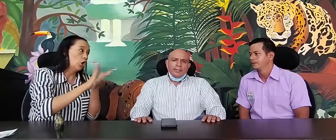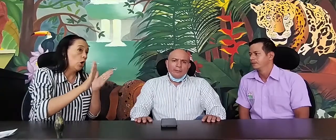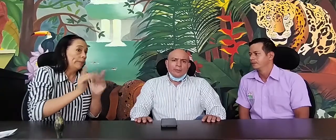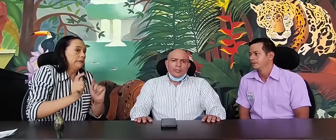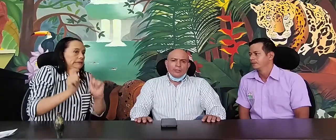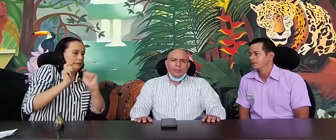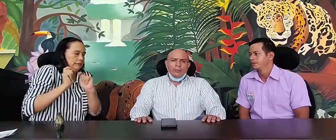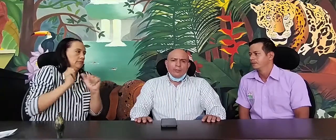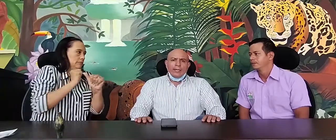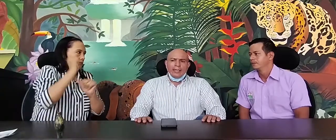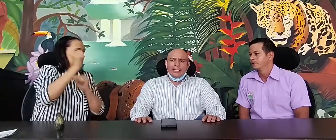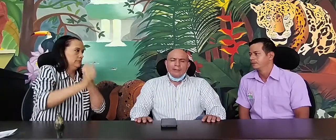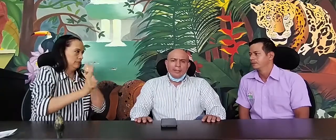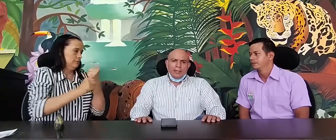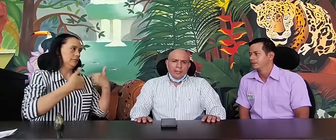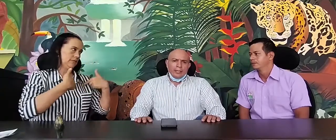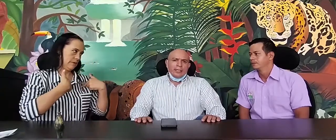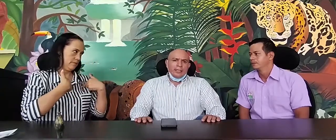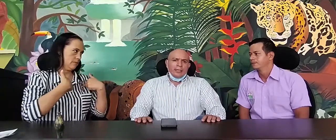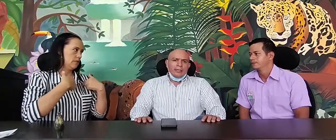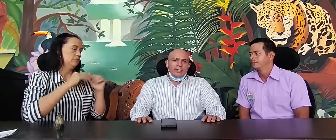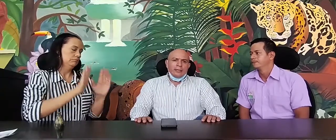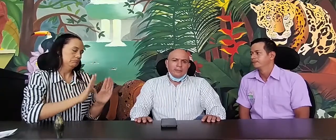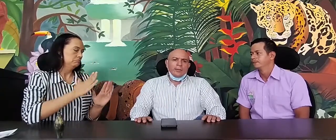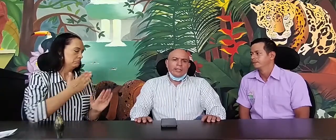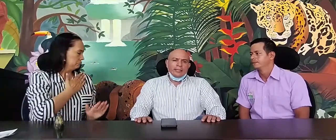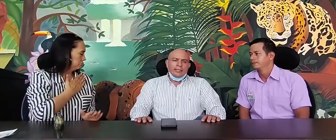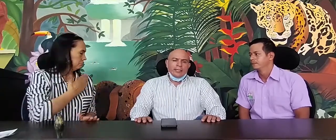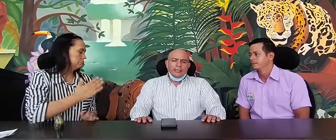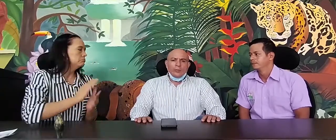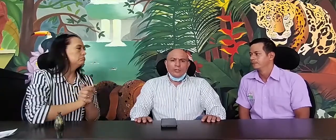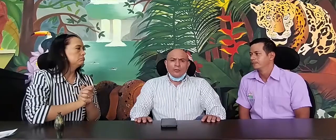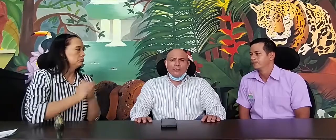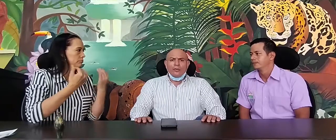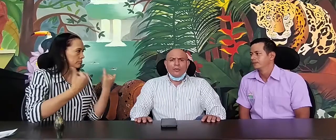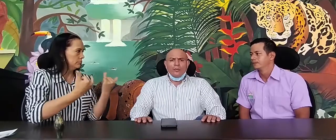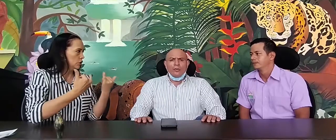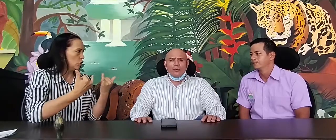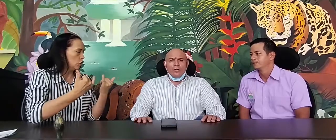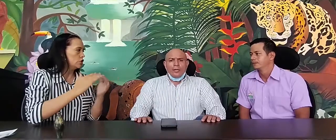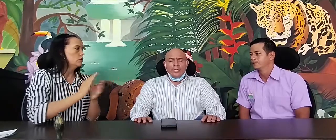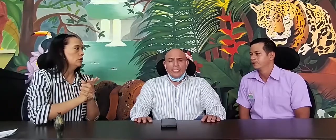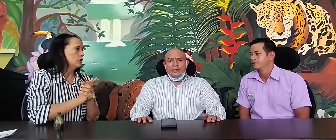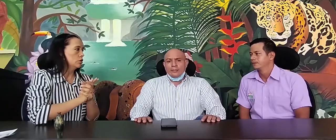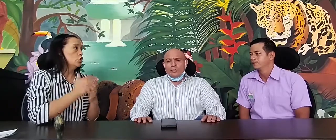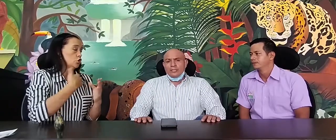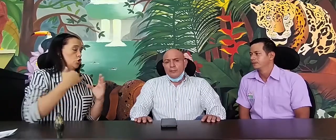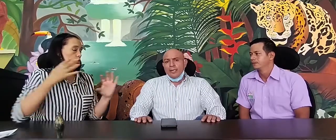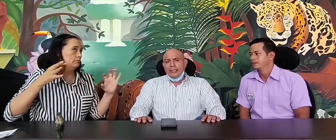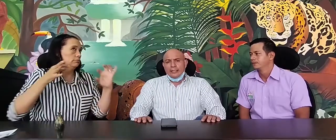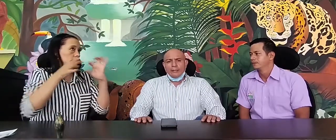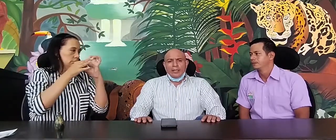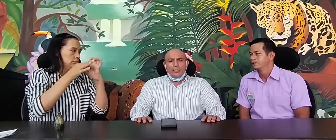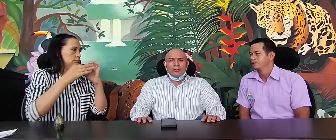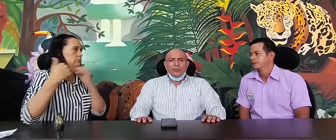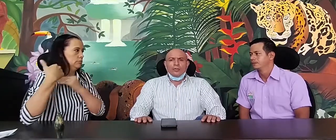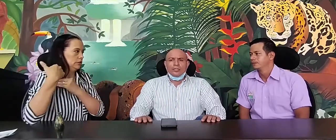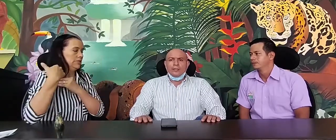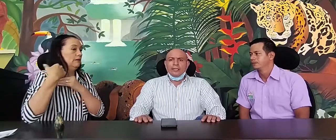le buscó David, quien en este momento tuvo como el asa municipal y quien manejó todos los temas